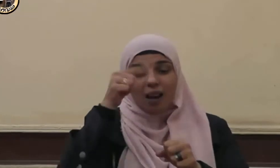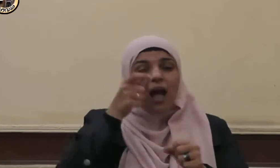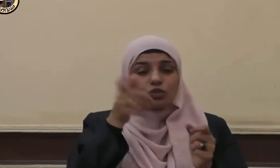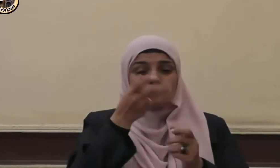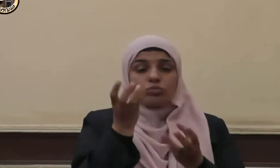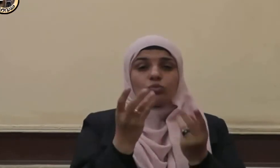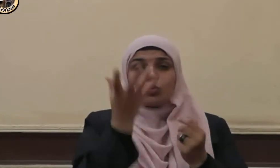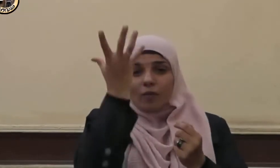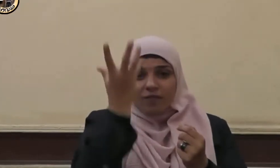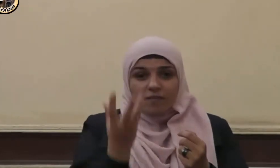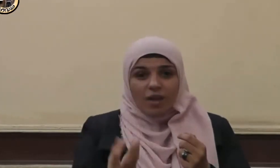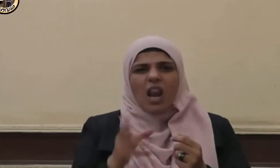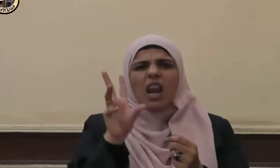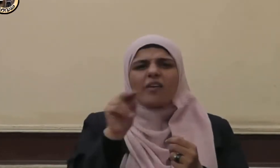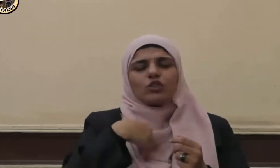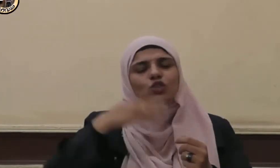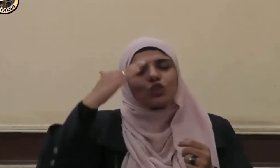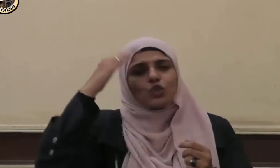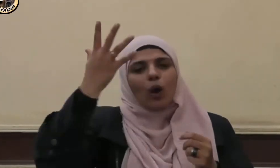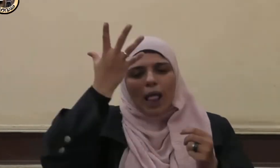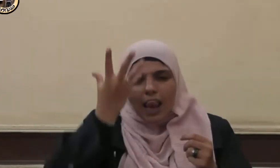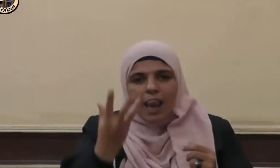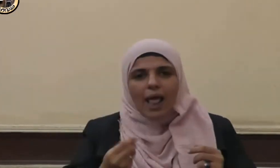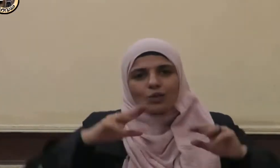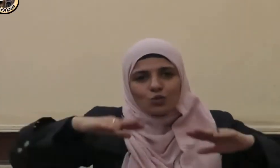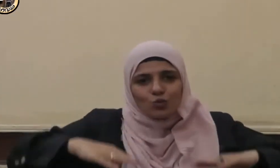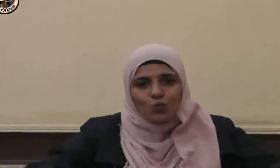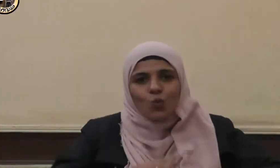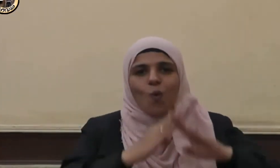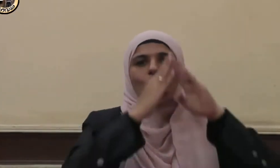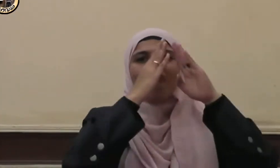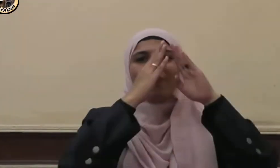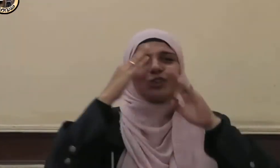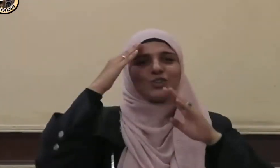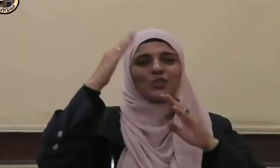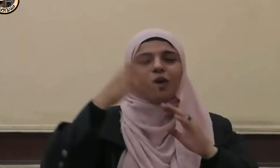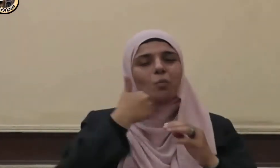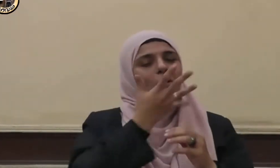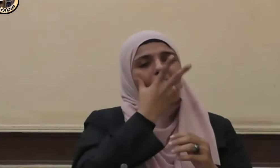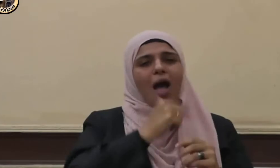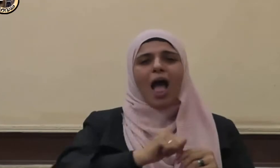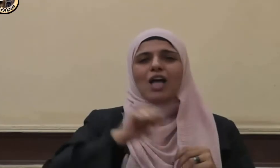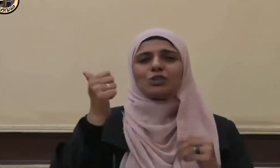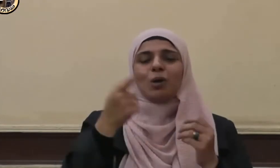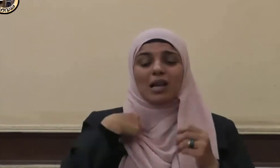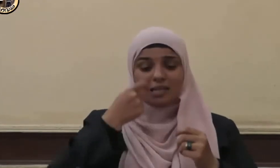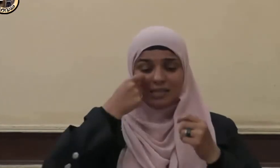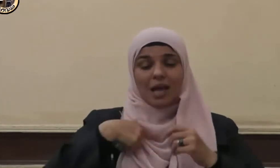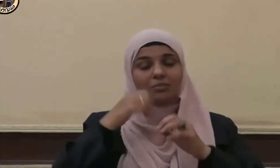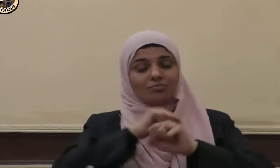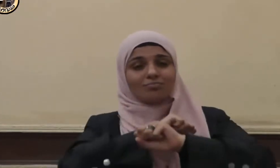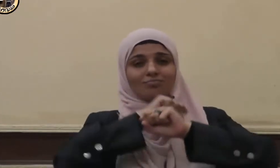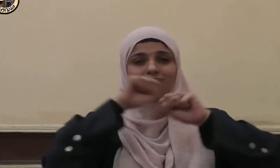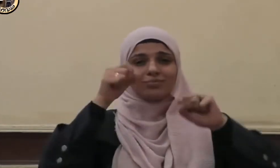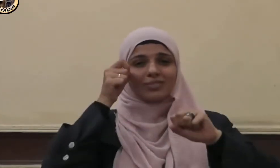فقد أدى شكر ليلته فما أجمل أن يبدأ الإنسان يومه بذكر الله